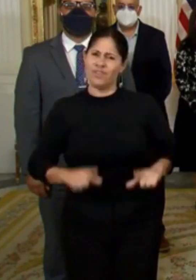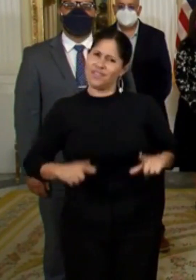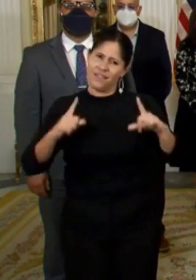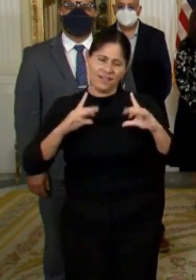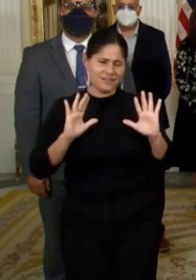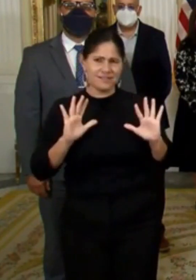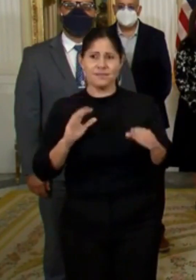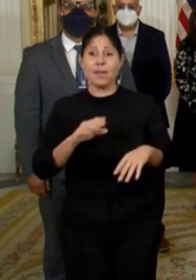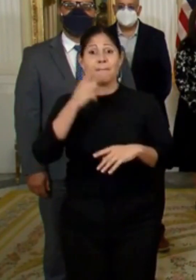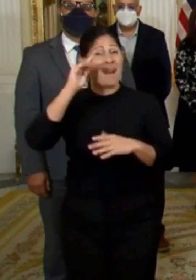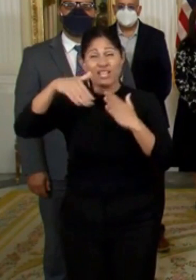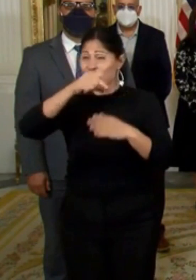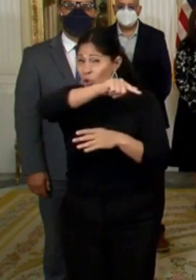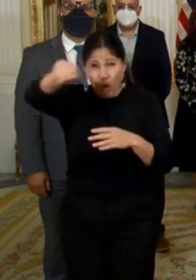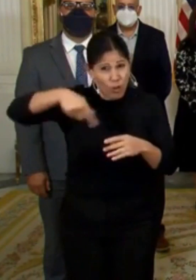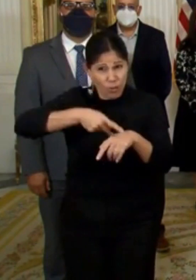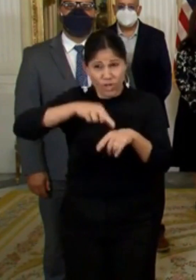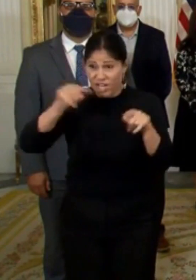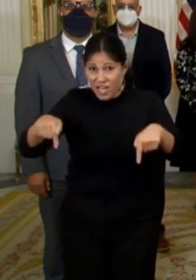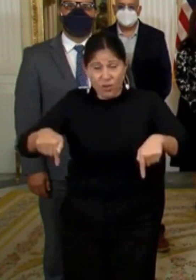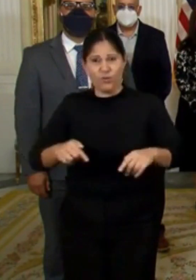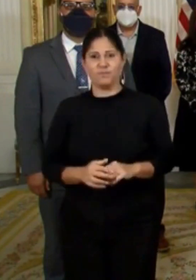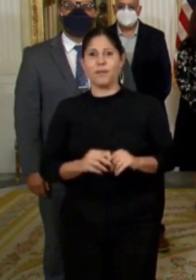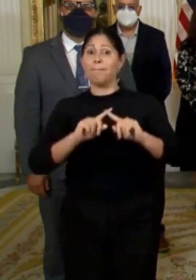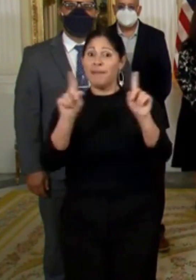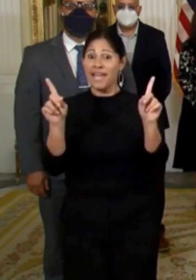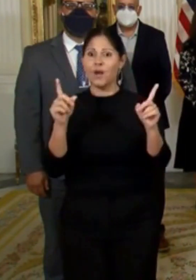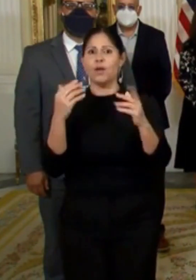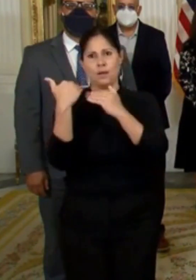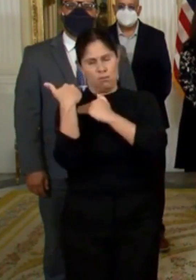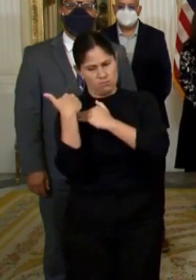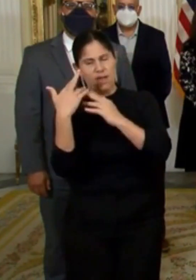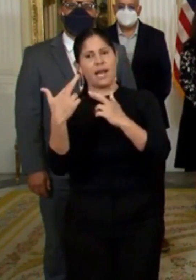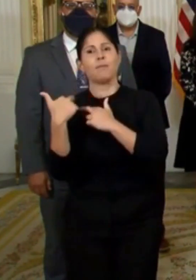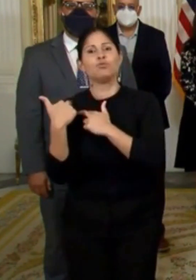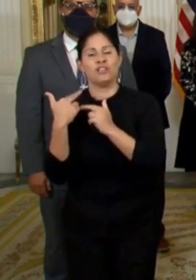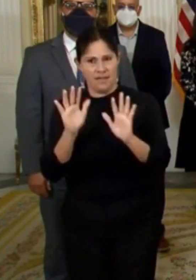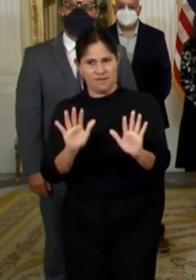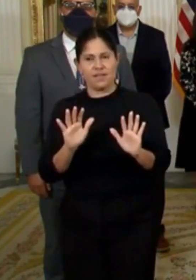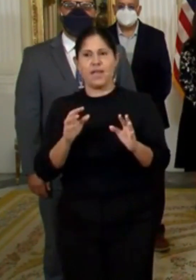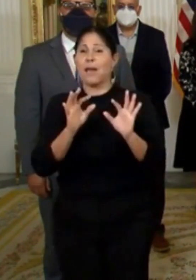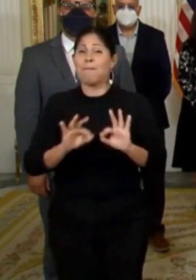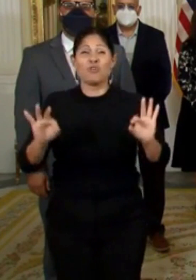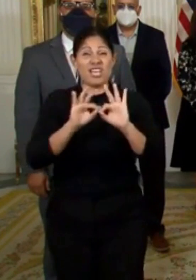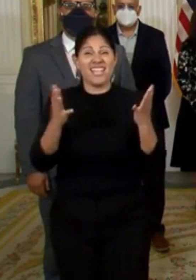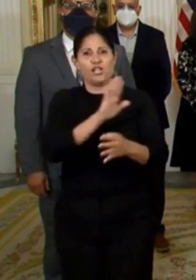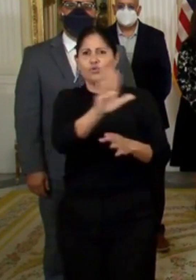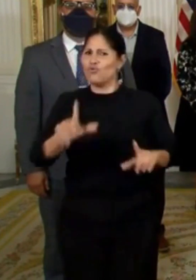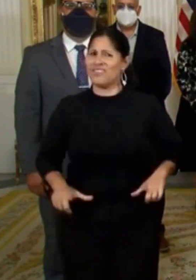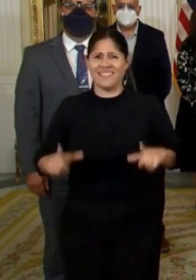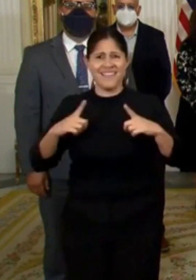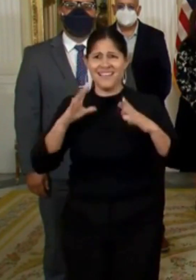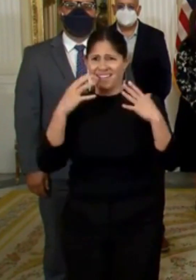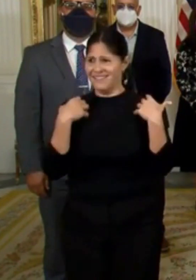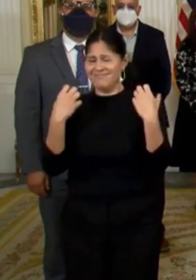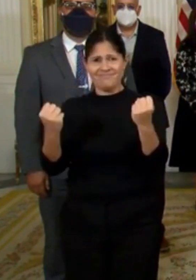todos los puertorriqueños de una manera responsable. Nada más importante que el bienestar y la salud de nuestra gente,